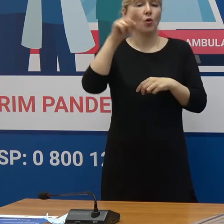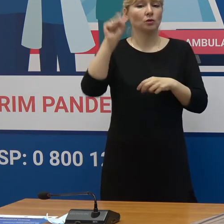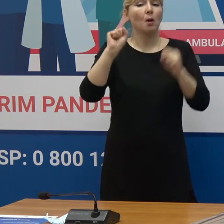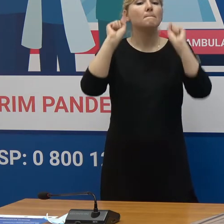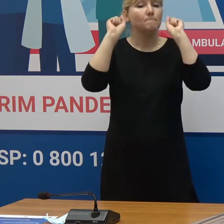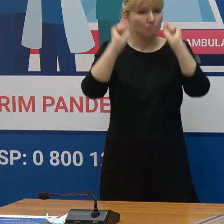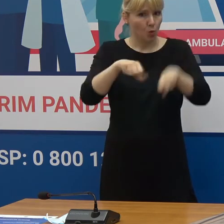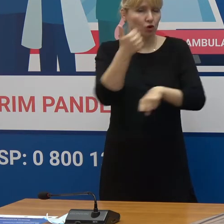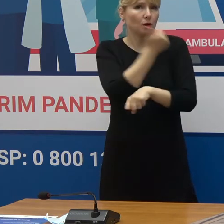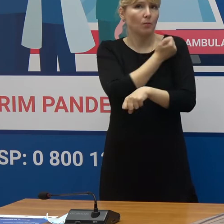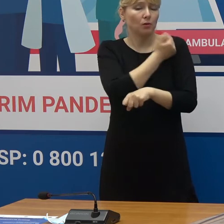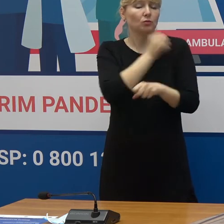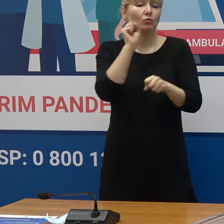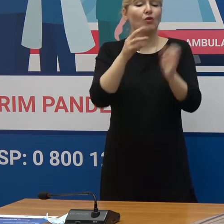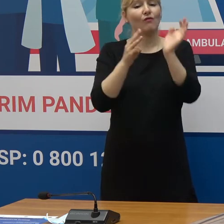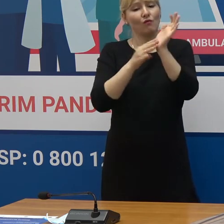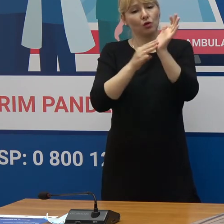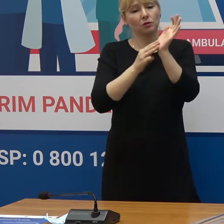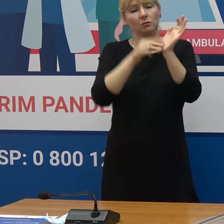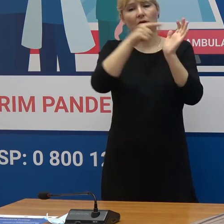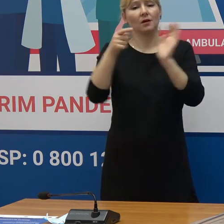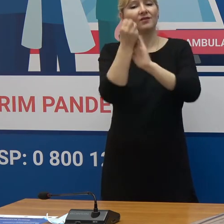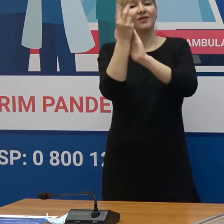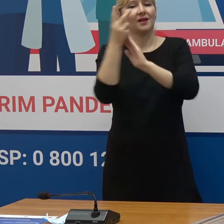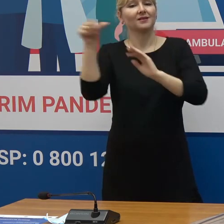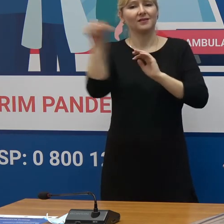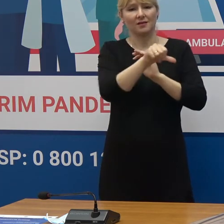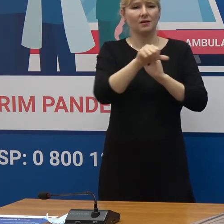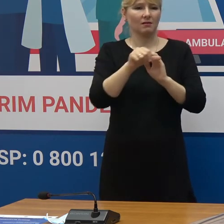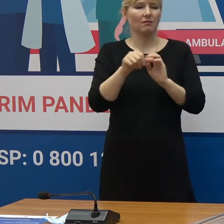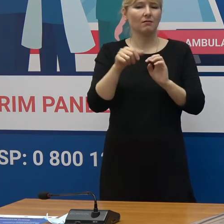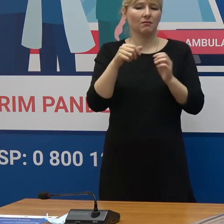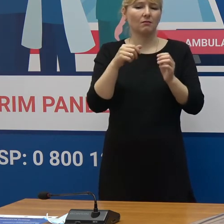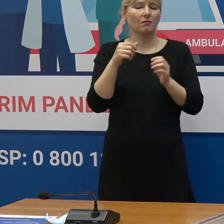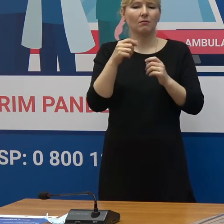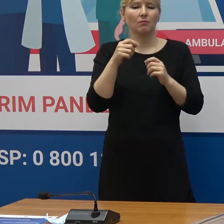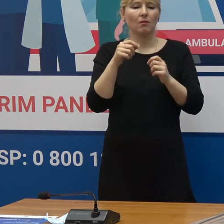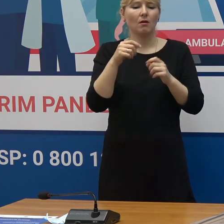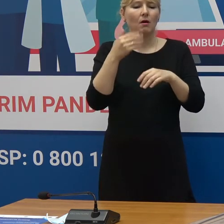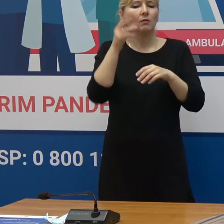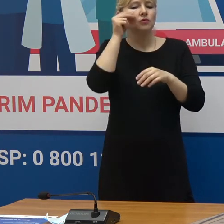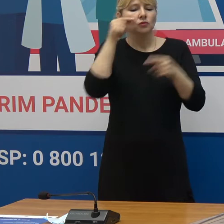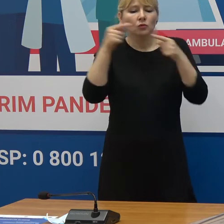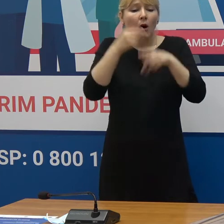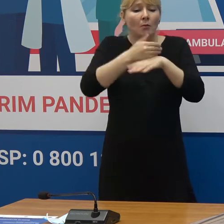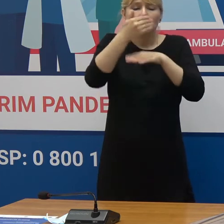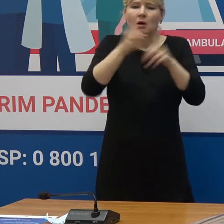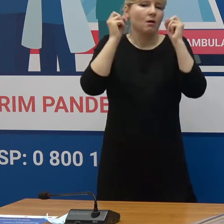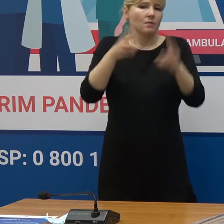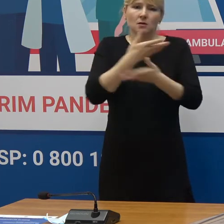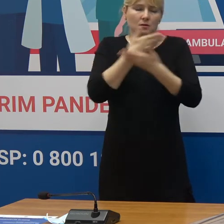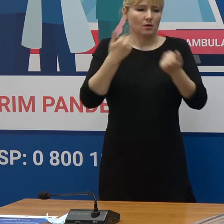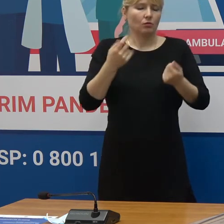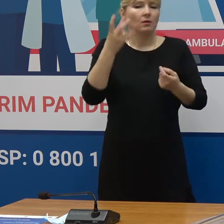administrată la 8-12 săptămâni Deci vedeți că este un interval destul de mare, doar că